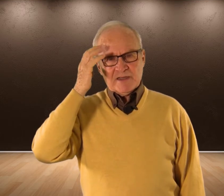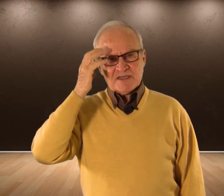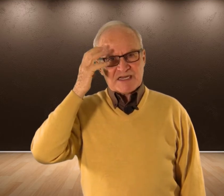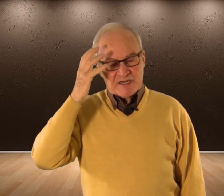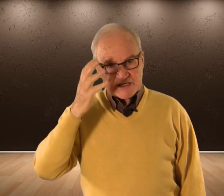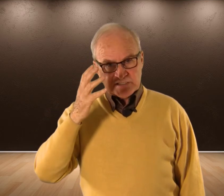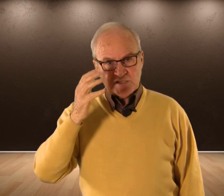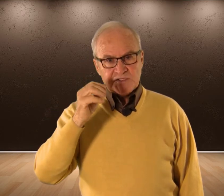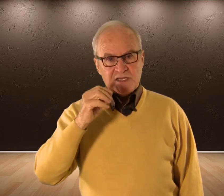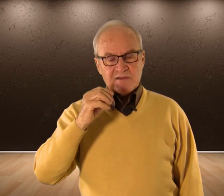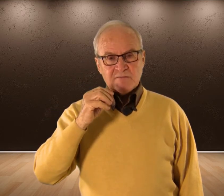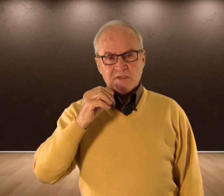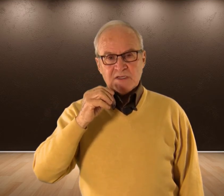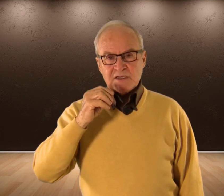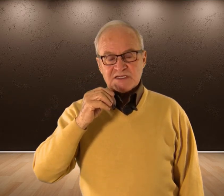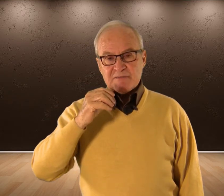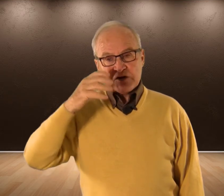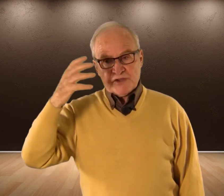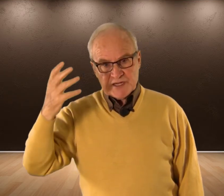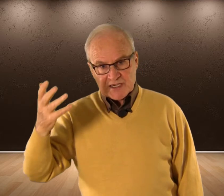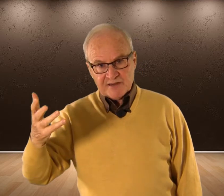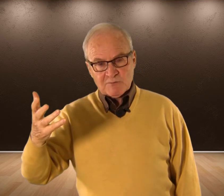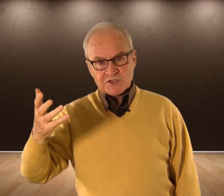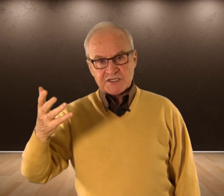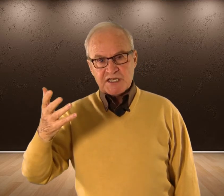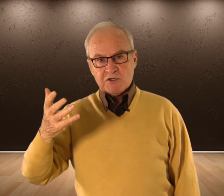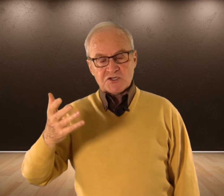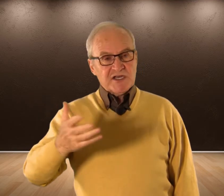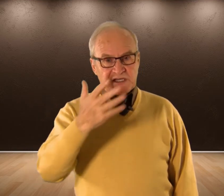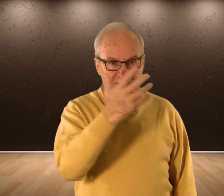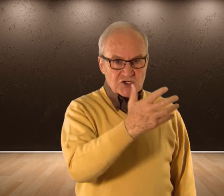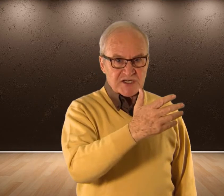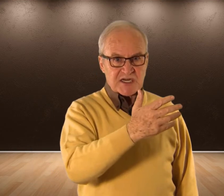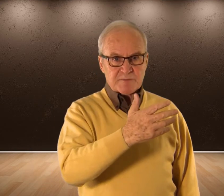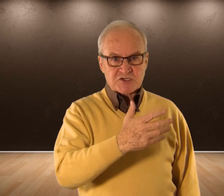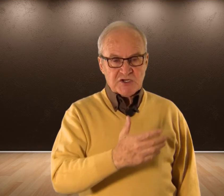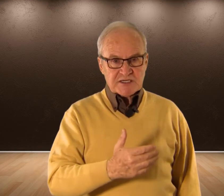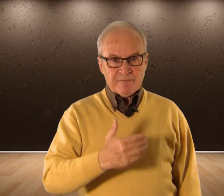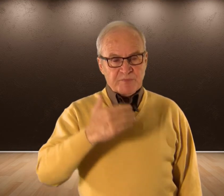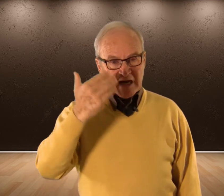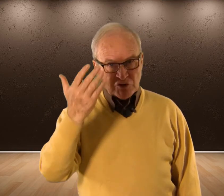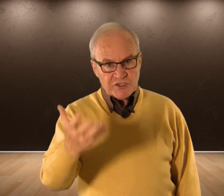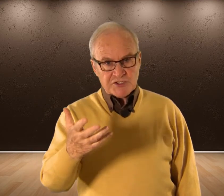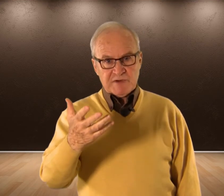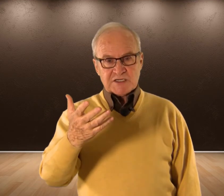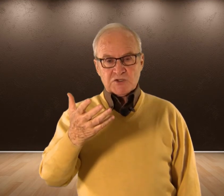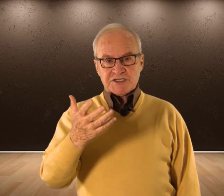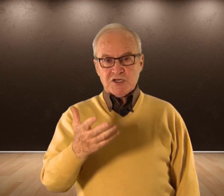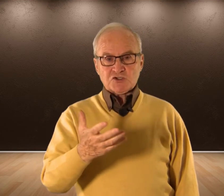Saber qué sentido Tienen Saber con quién Realizamos los deseos Quiénes son esas personas A dónde nos llevan Esos deseos